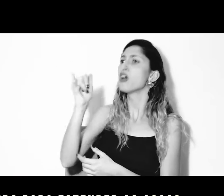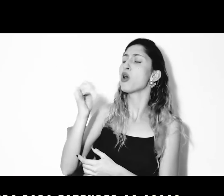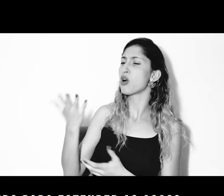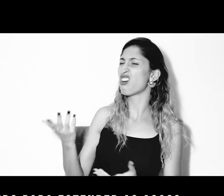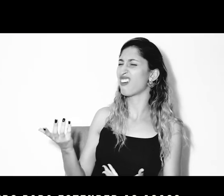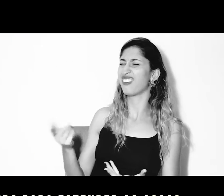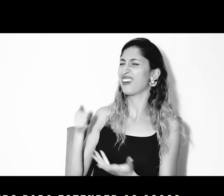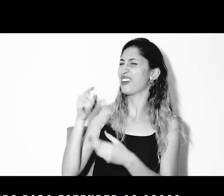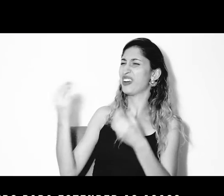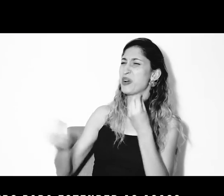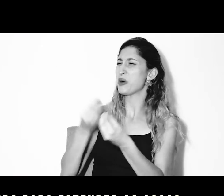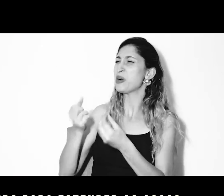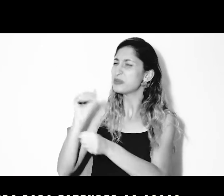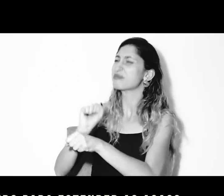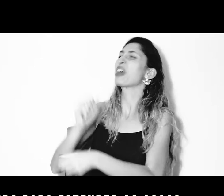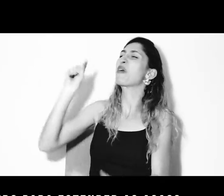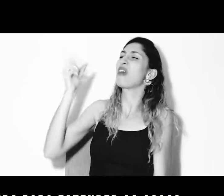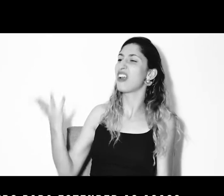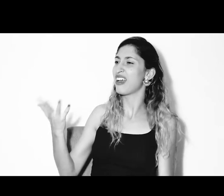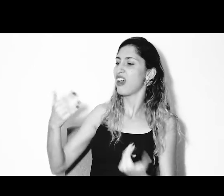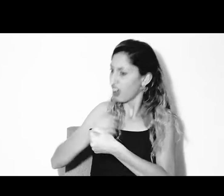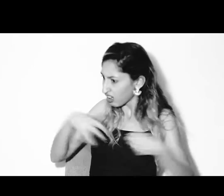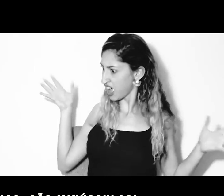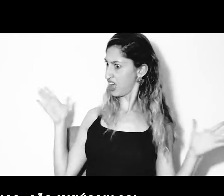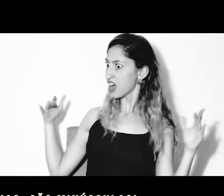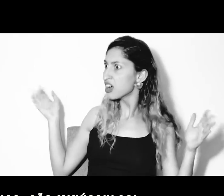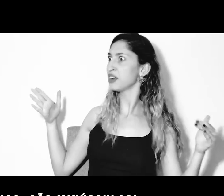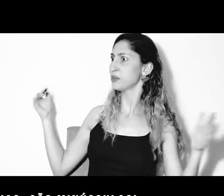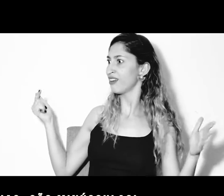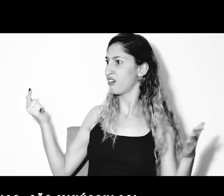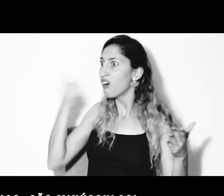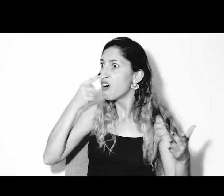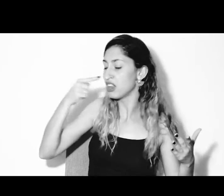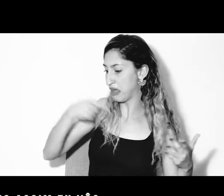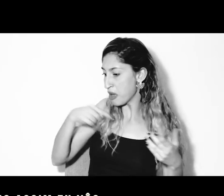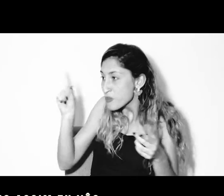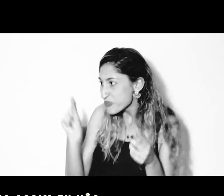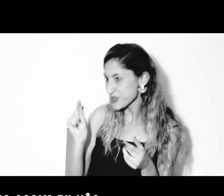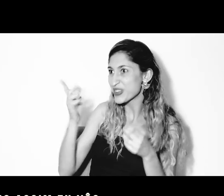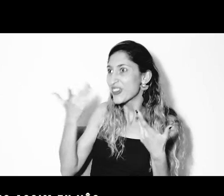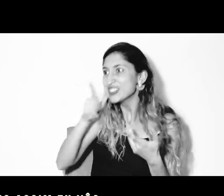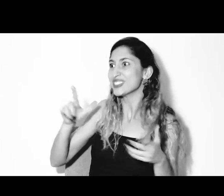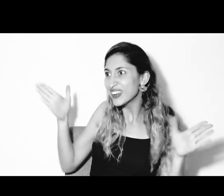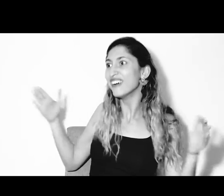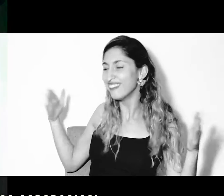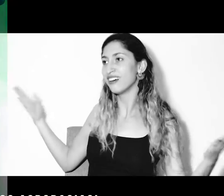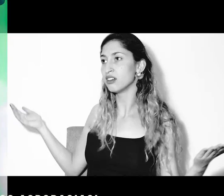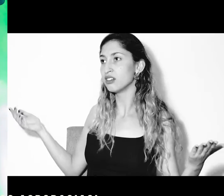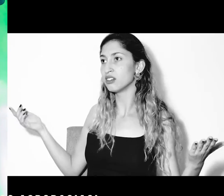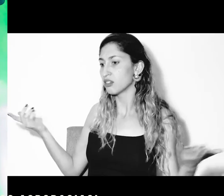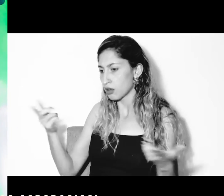esperando para estender as asas? Olha as minhas. São minúsculas e mesmo assim eu voo. Até faço